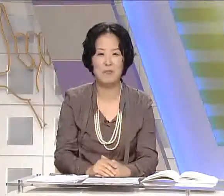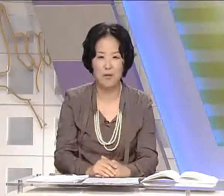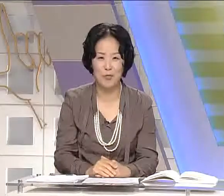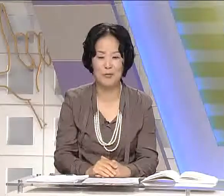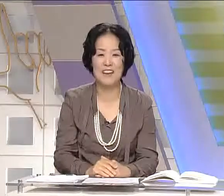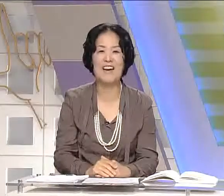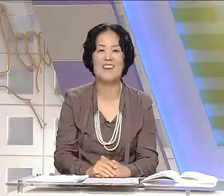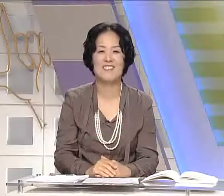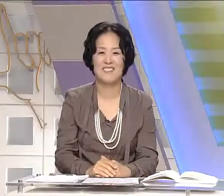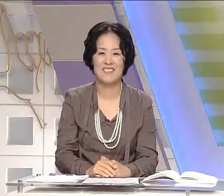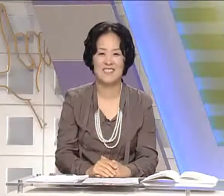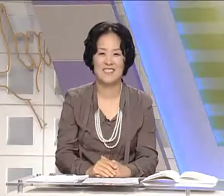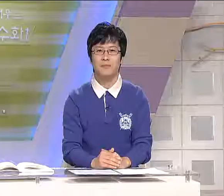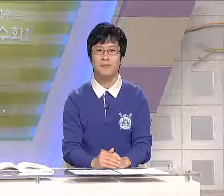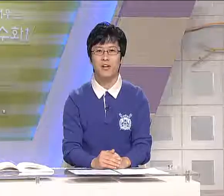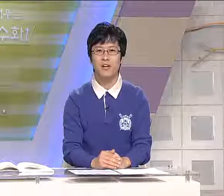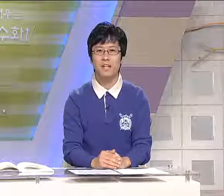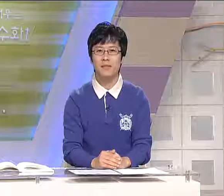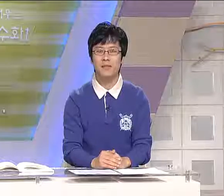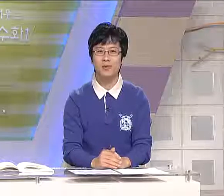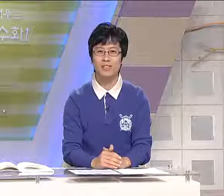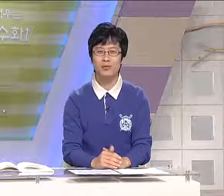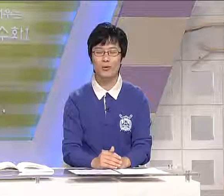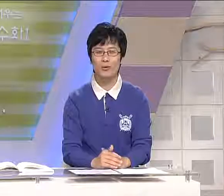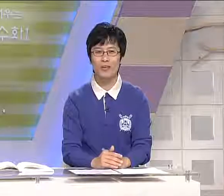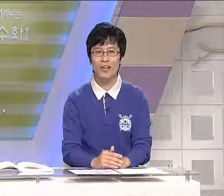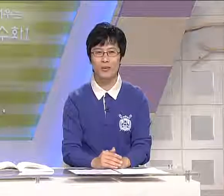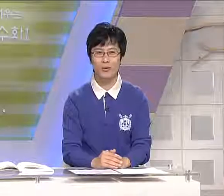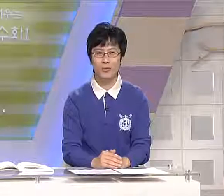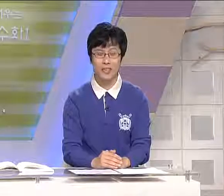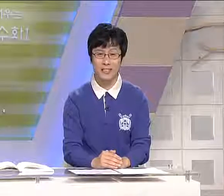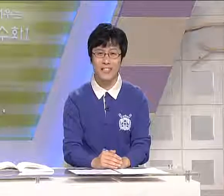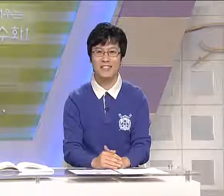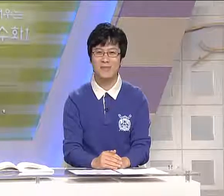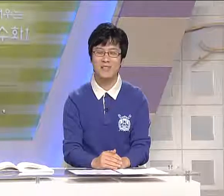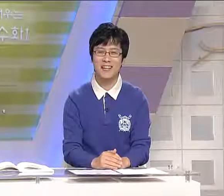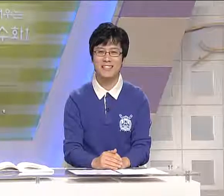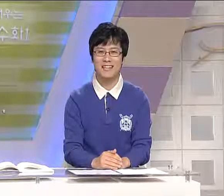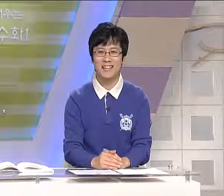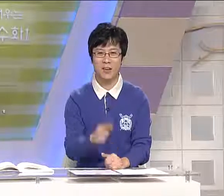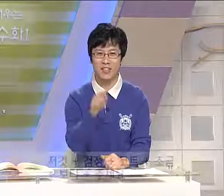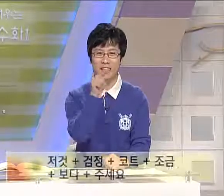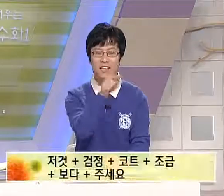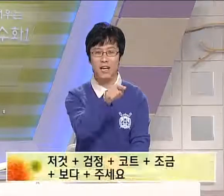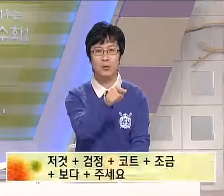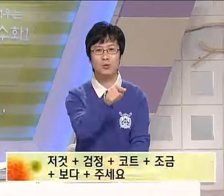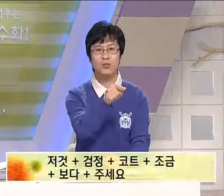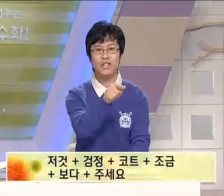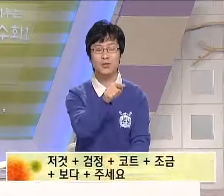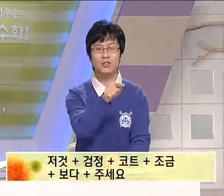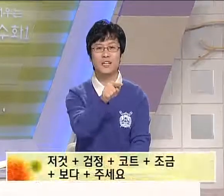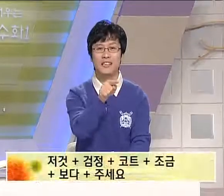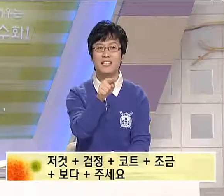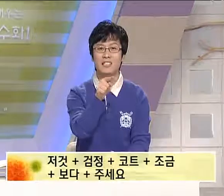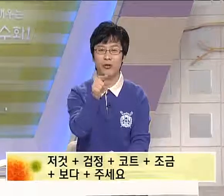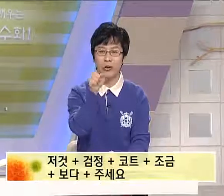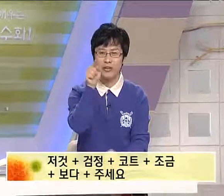배워봅니다. 네. 저 까만 코트를 보여주세요. 라고 얘기를 합니다. 자, 저기 까만 코트가 있는 곳을 가리키시고요.